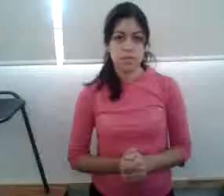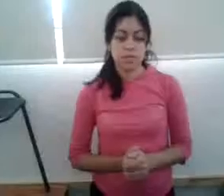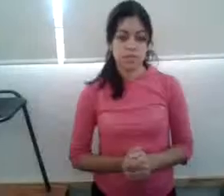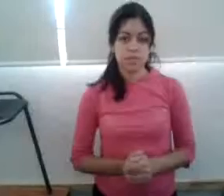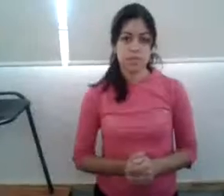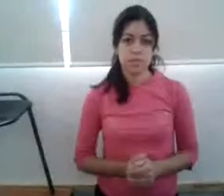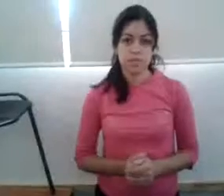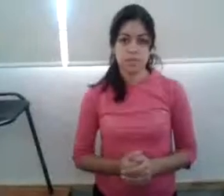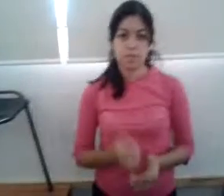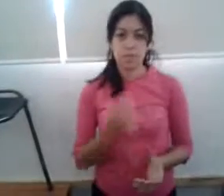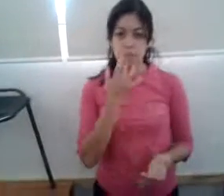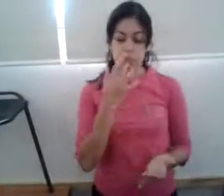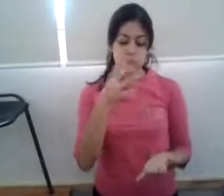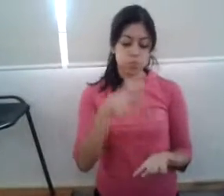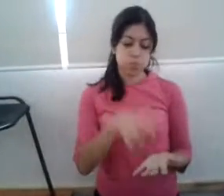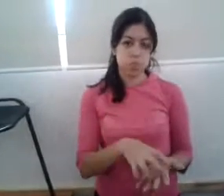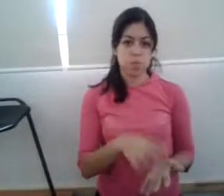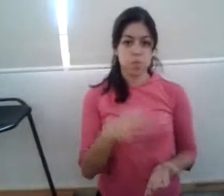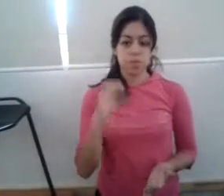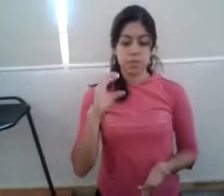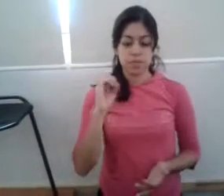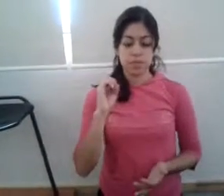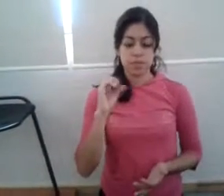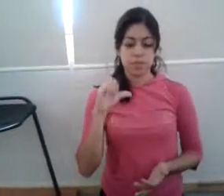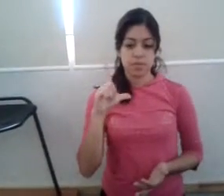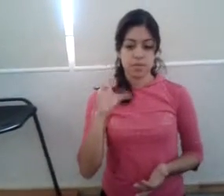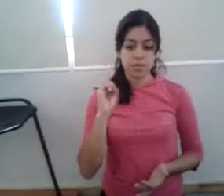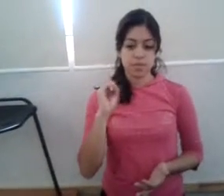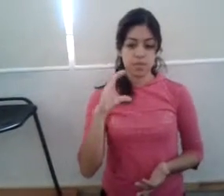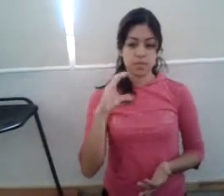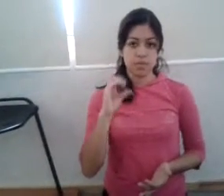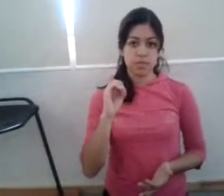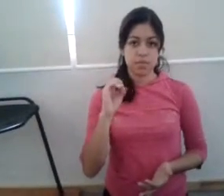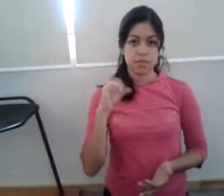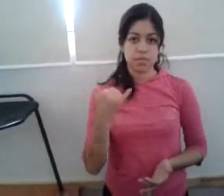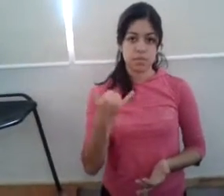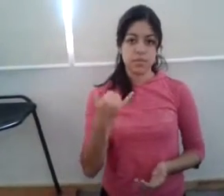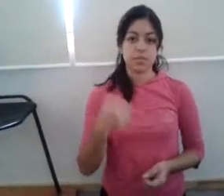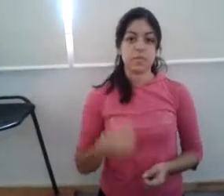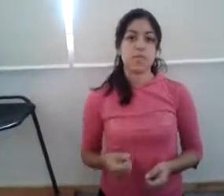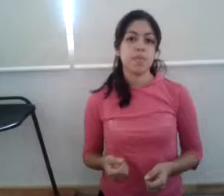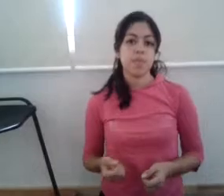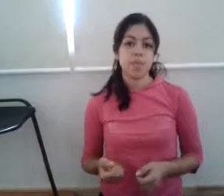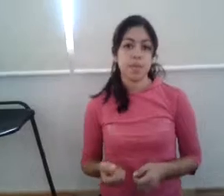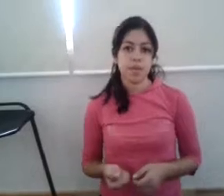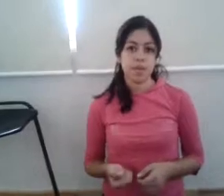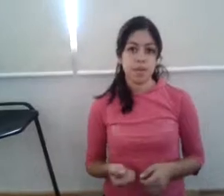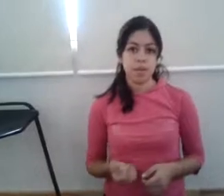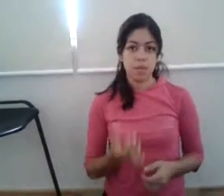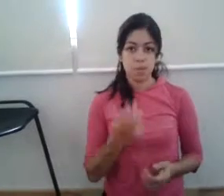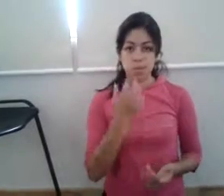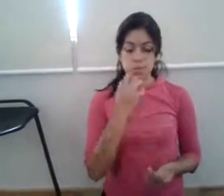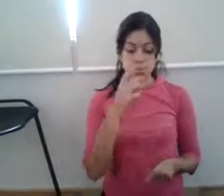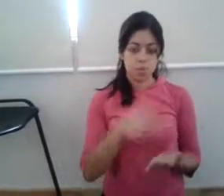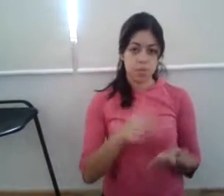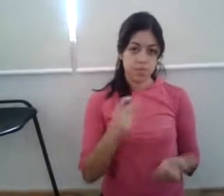Tapito Colocoy, sapo pequeño, suya casa